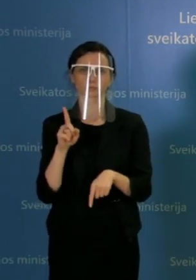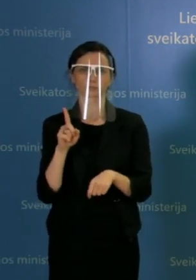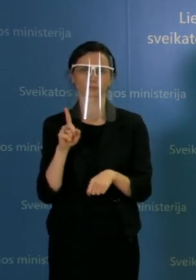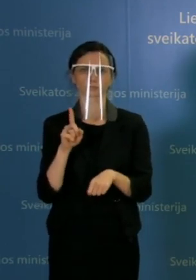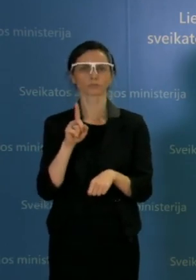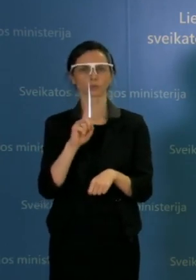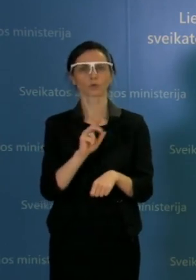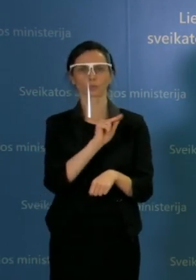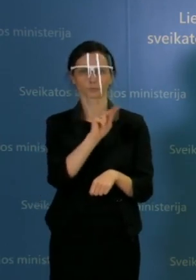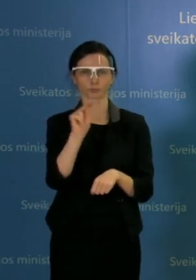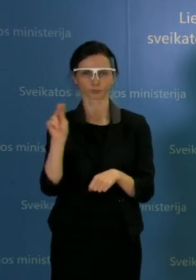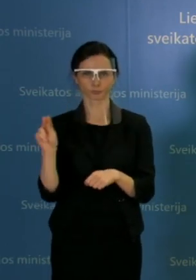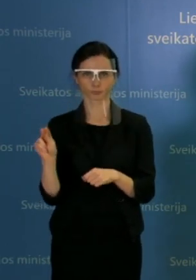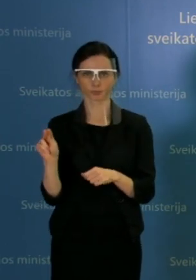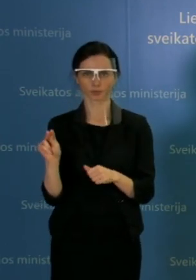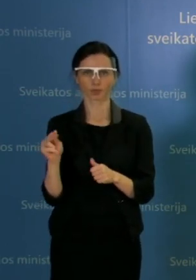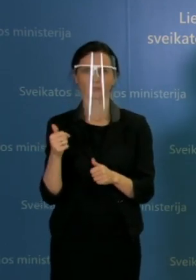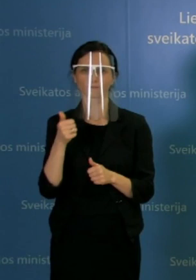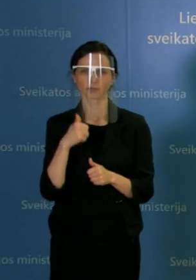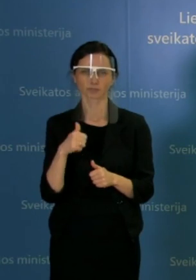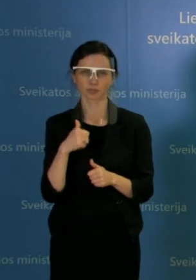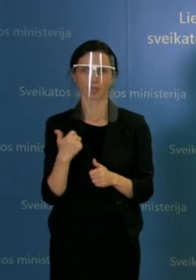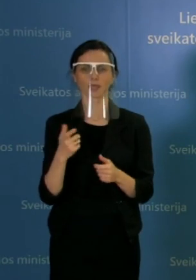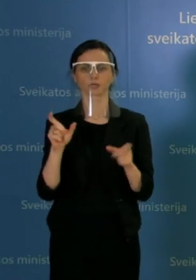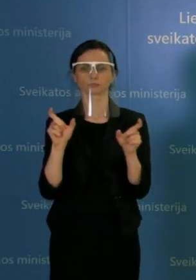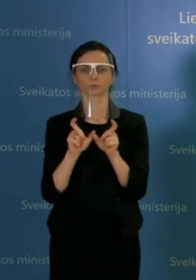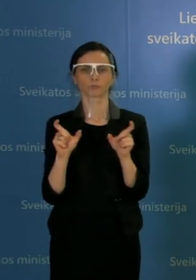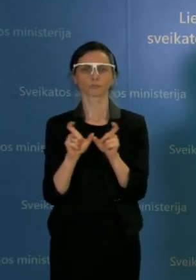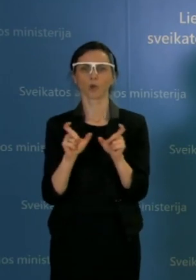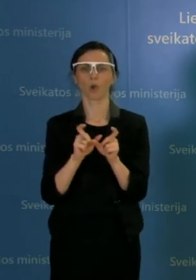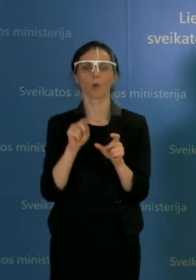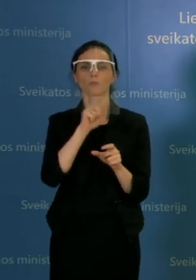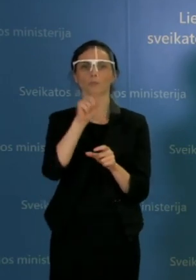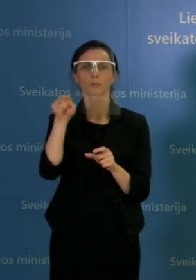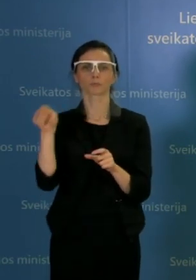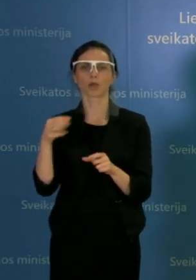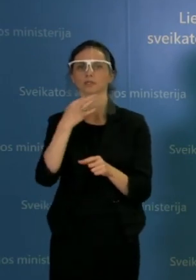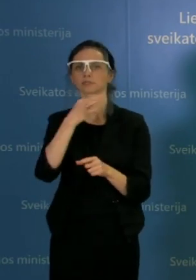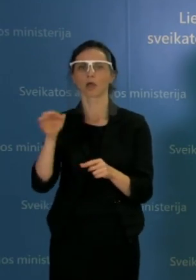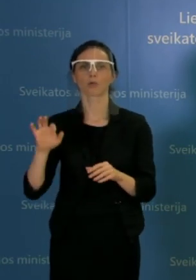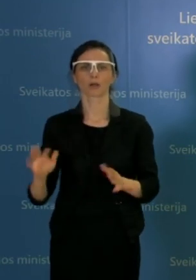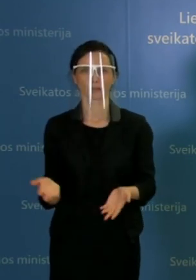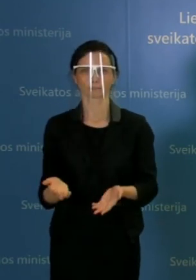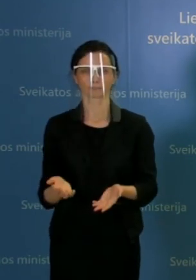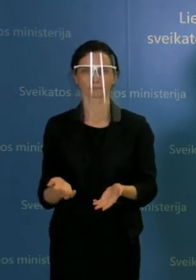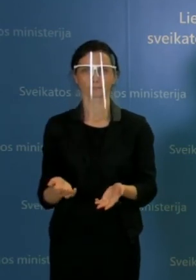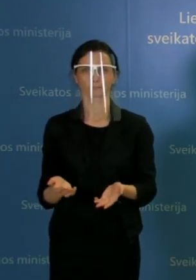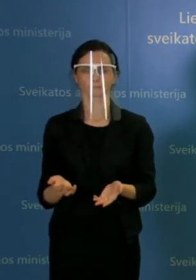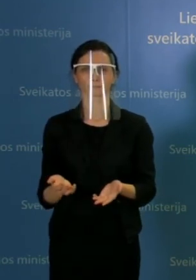priminti tą, ką nuolat akcentuoja ir patys priekybininkai, kad vis tik tai galima